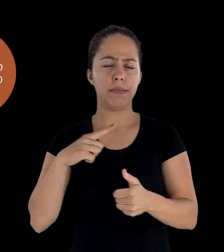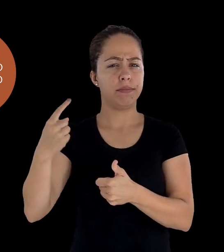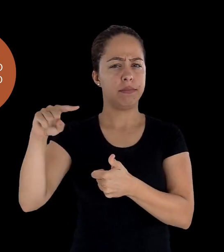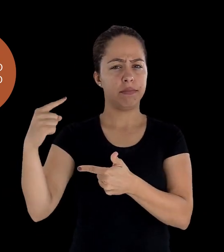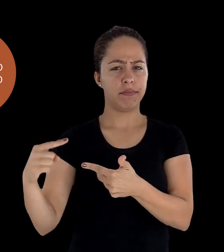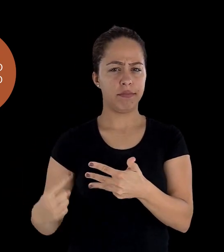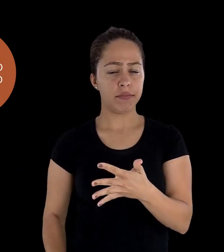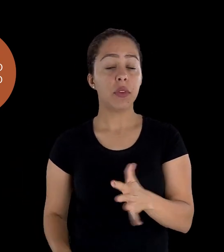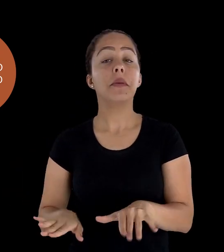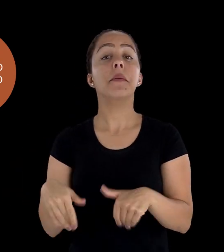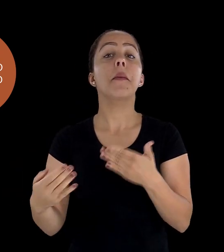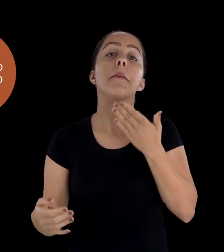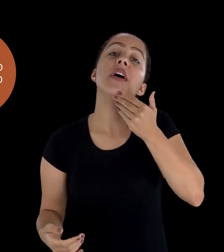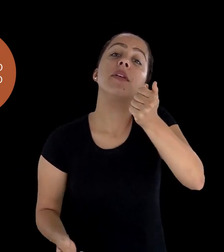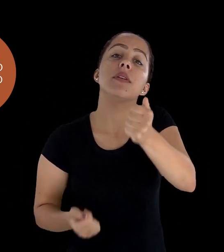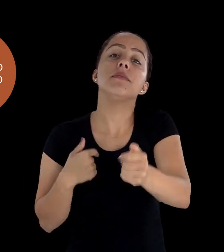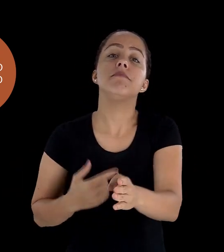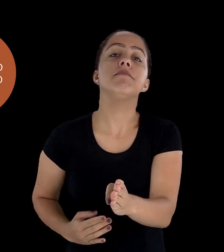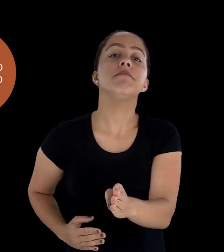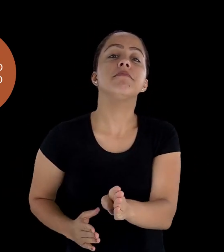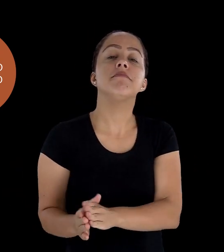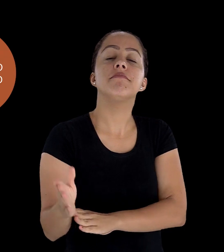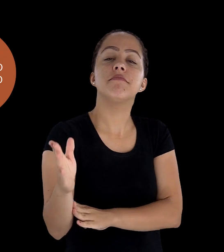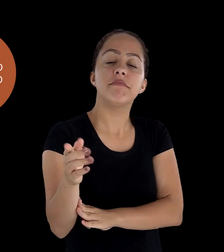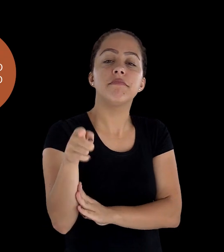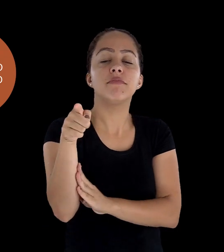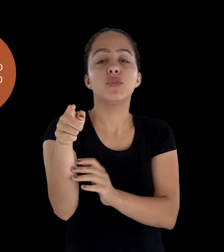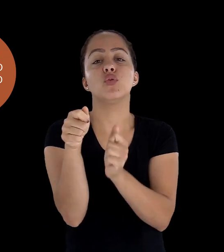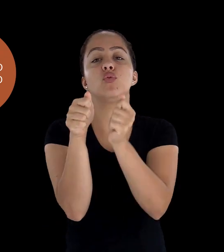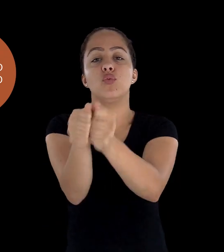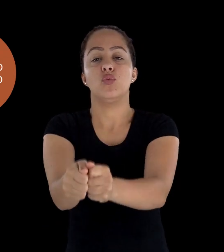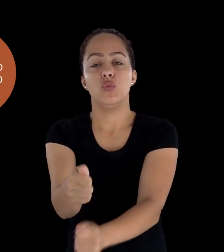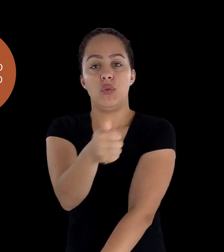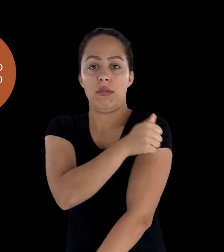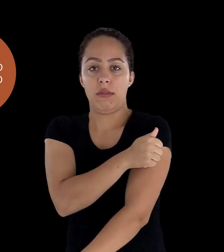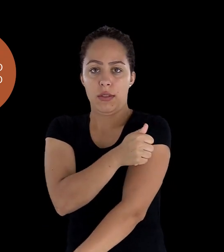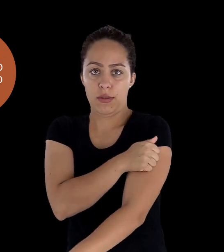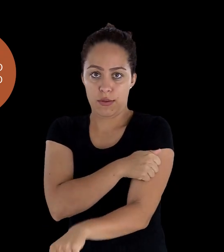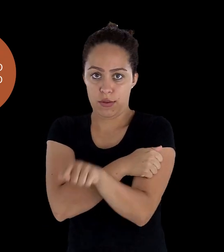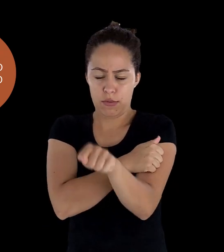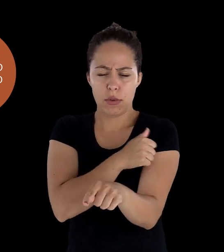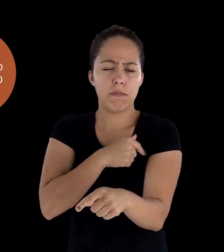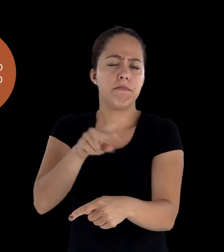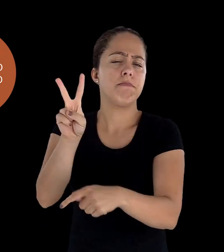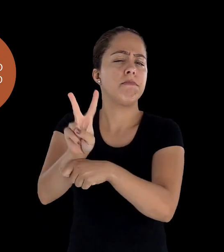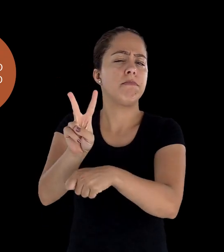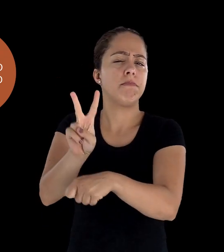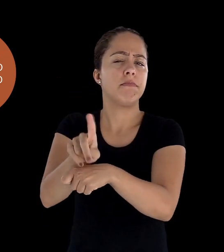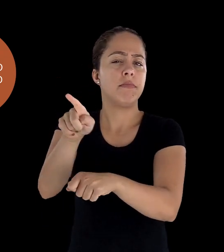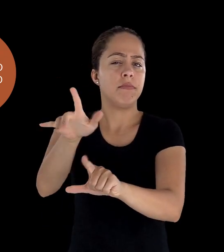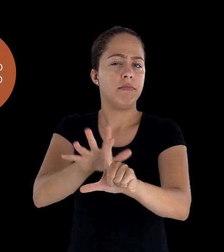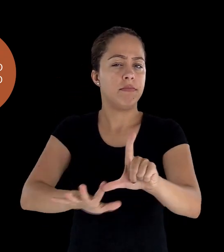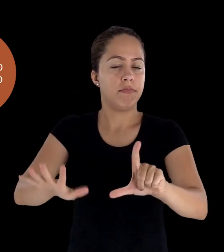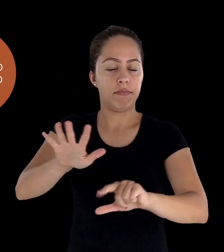as melhores formas de realizar o acompanhamento do aluno no ambiente virtual.